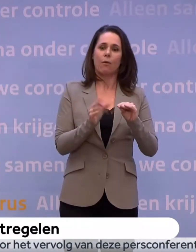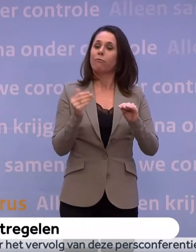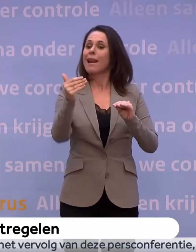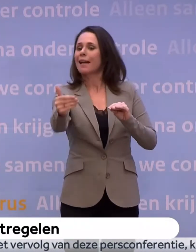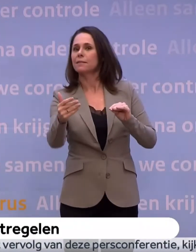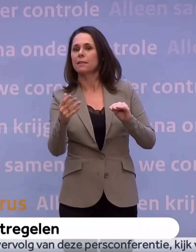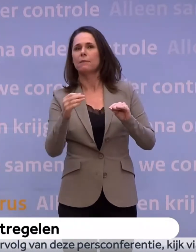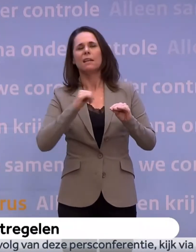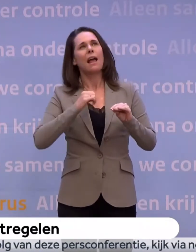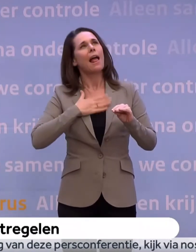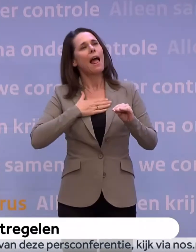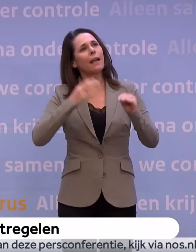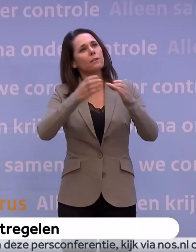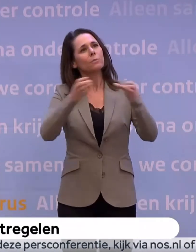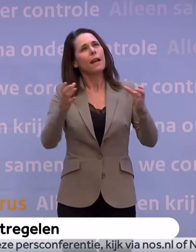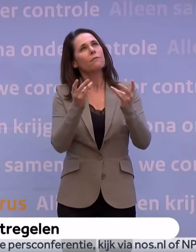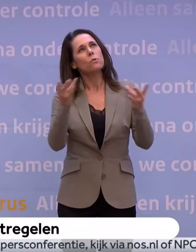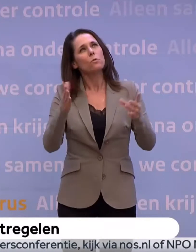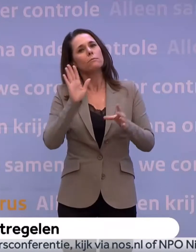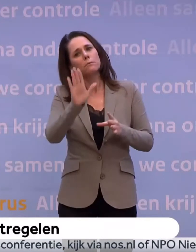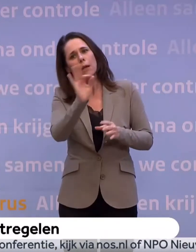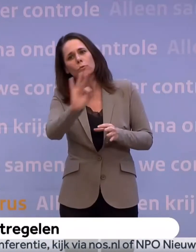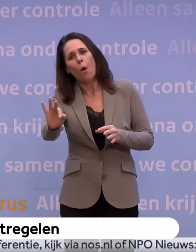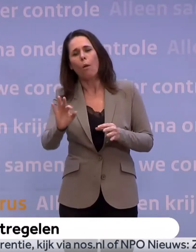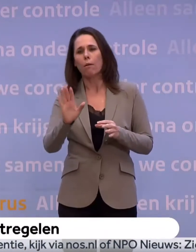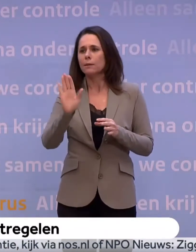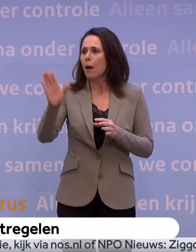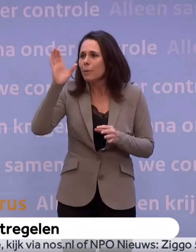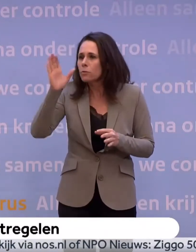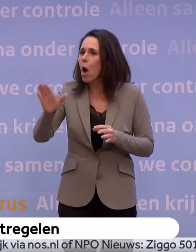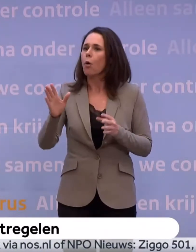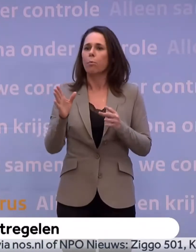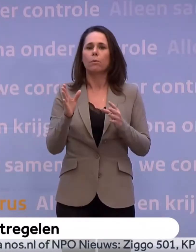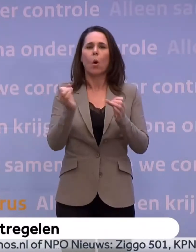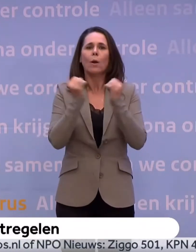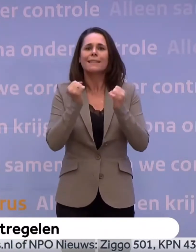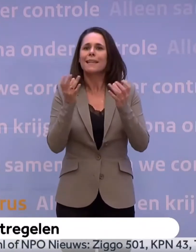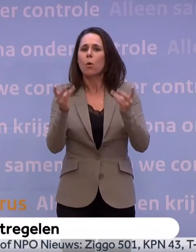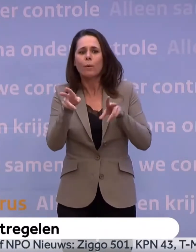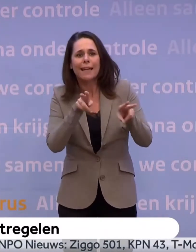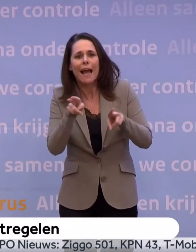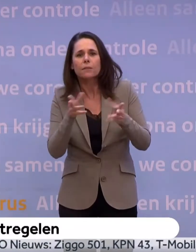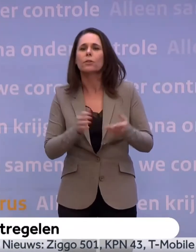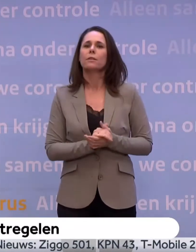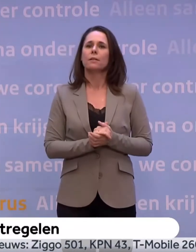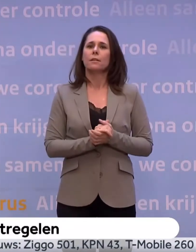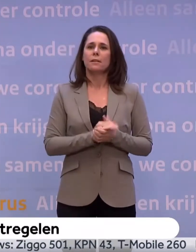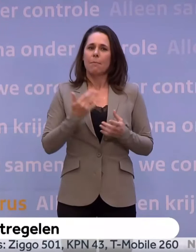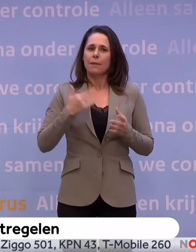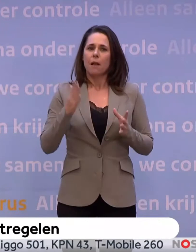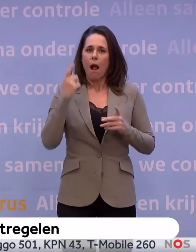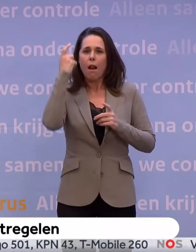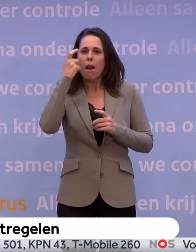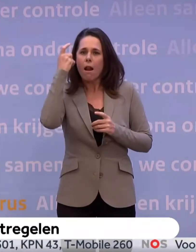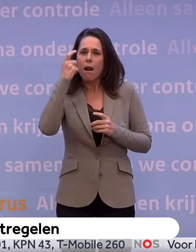uit in jouw bedrijf, in jouw school, in jouw bioscoop? Hoe ga je het organiseren in jouw theater? En daar kunnen mensen natuurlijk nu al over gaan